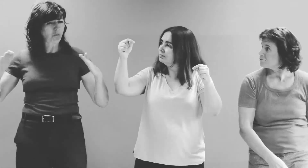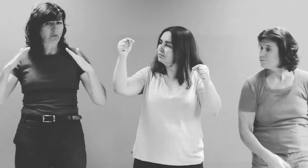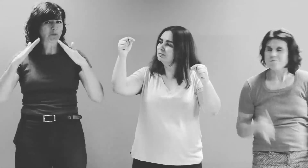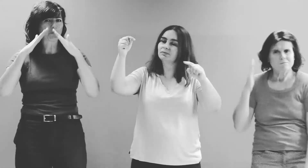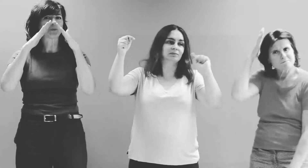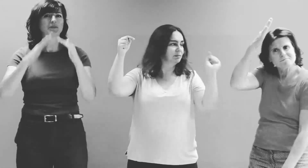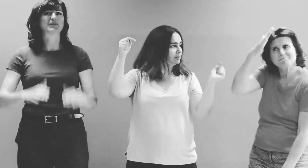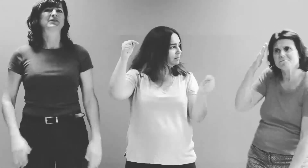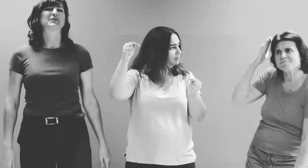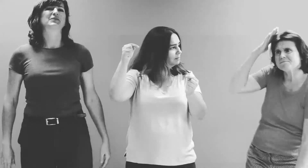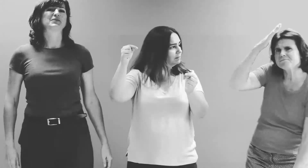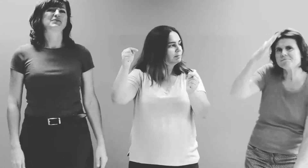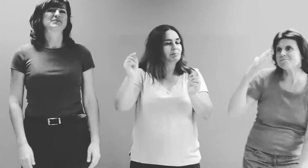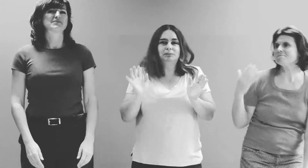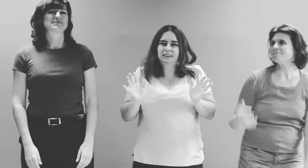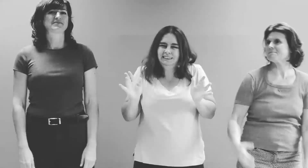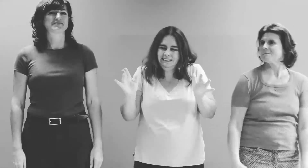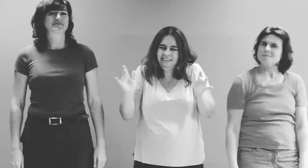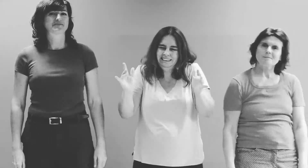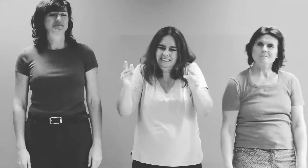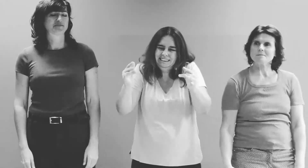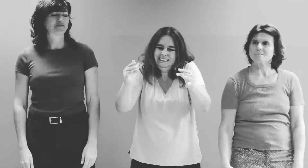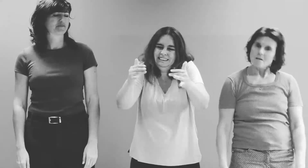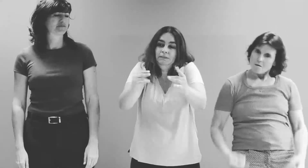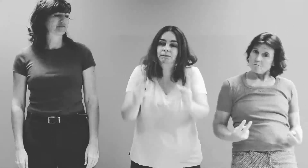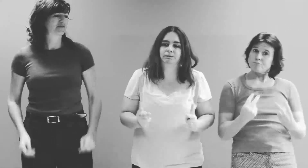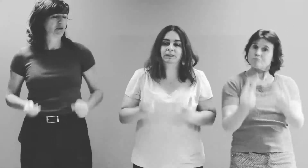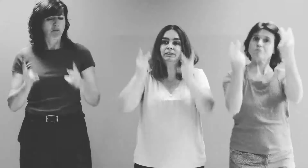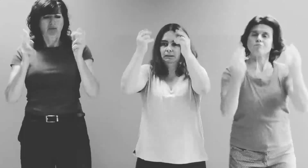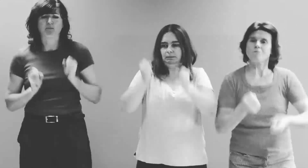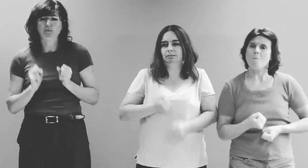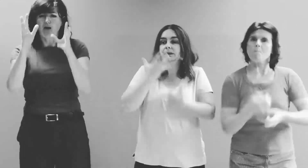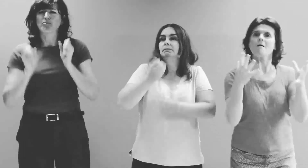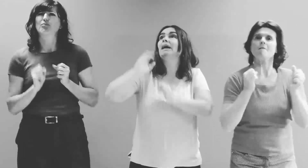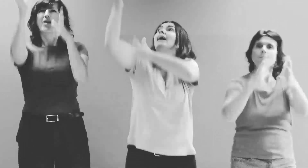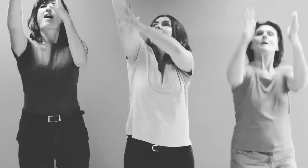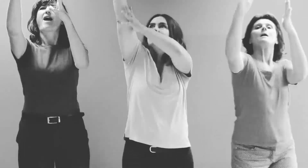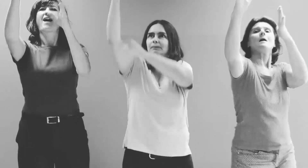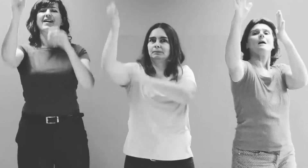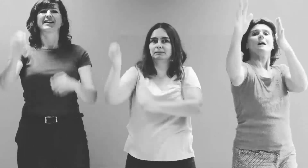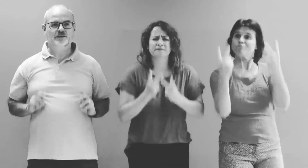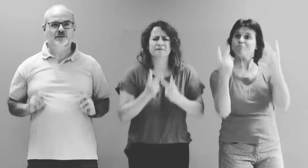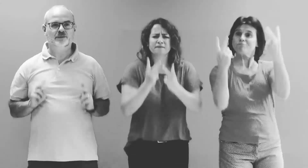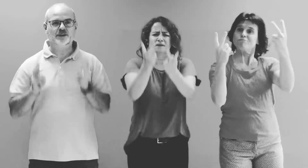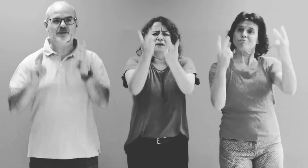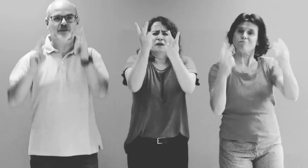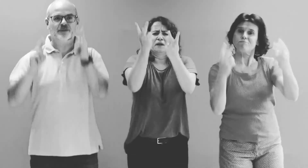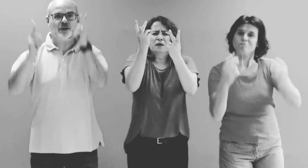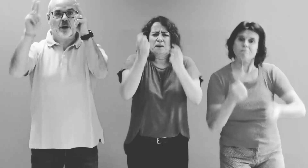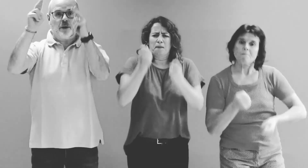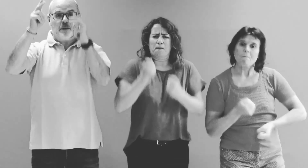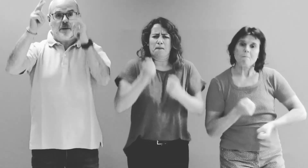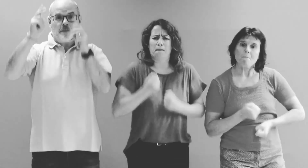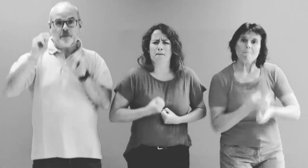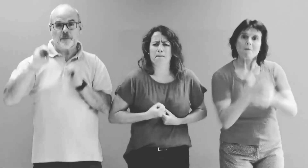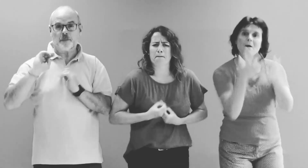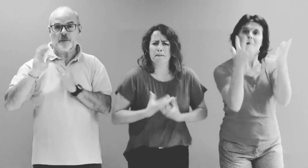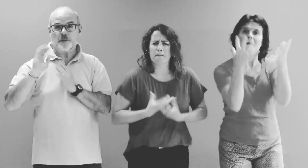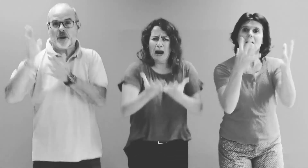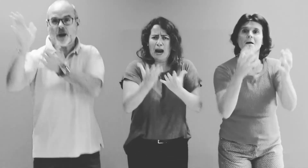nos montagnes, de la vie mâle, du monde animal Crie le bien fort, use tes cordes vocales Crie le bien fort, use tes